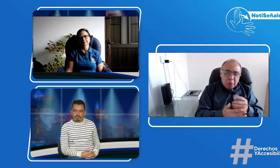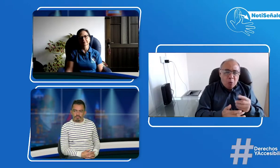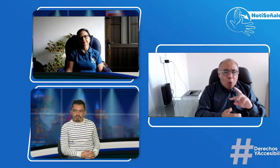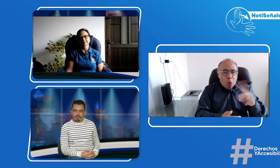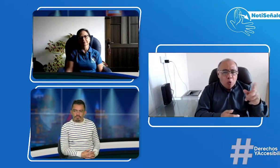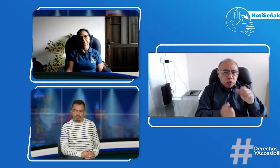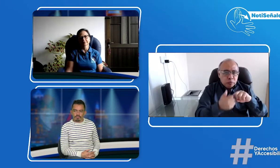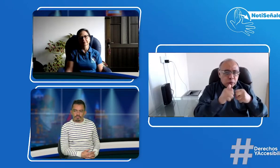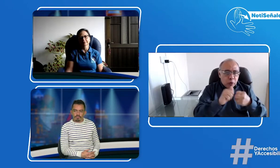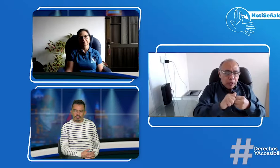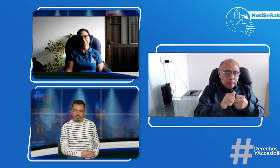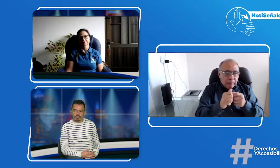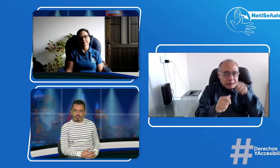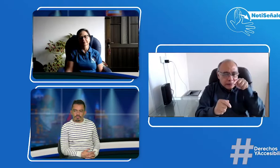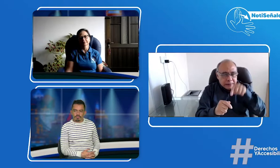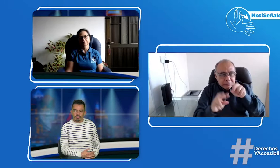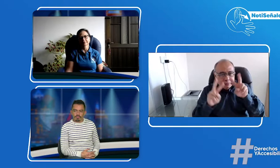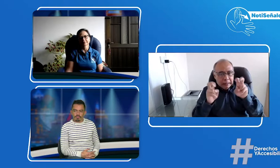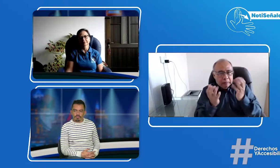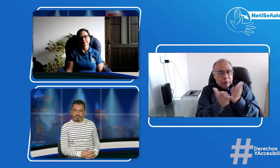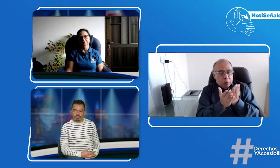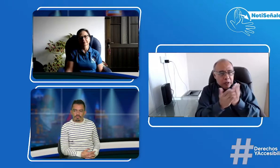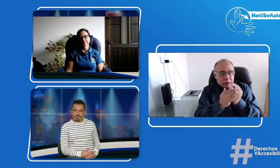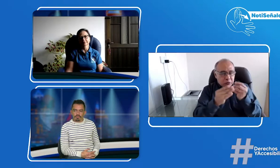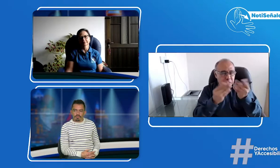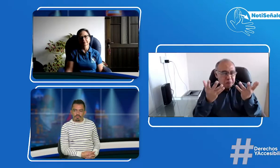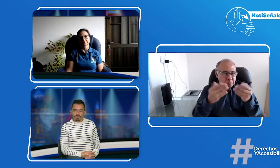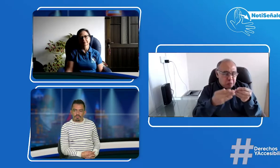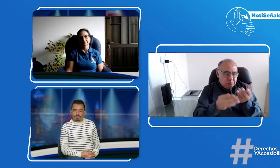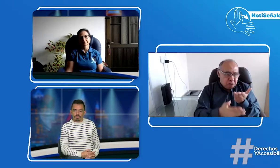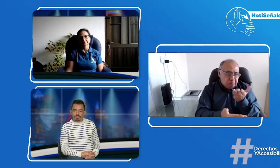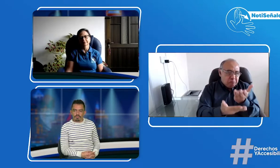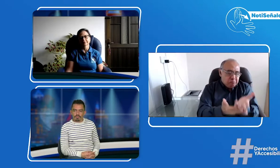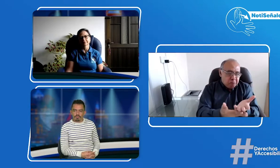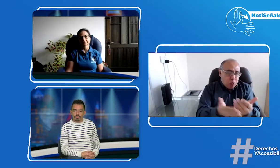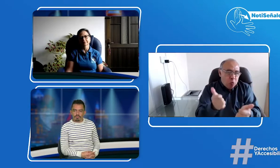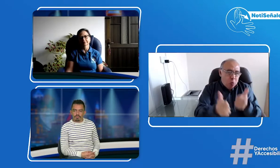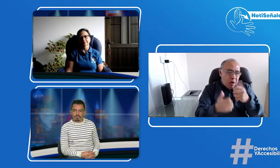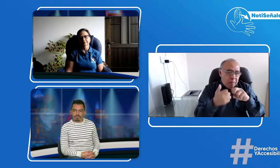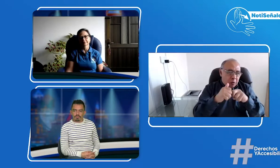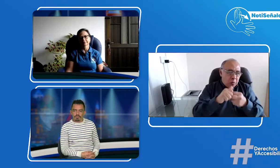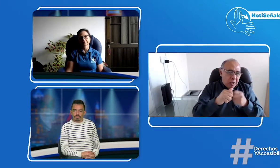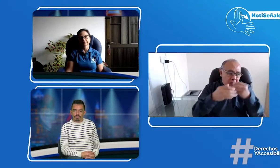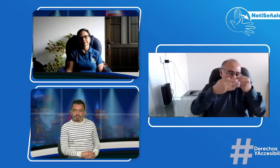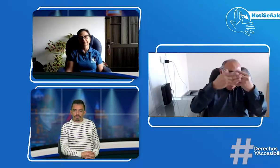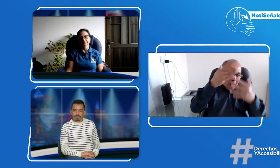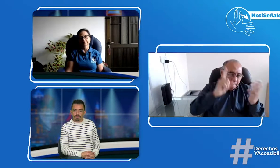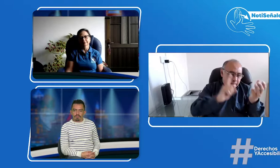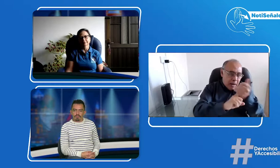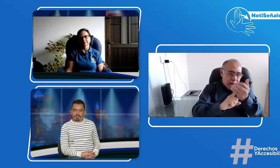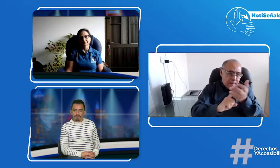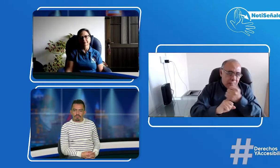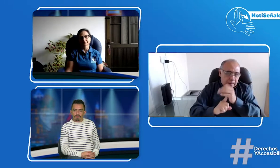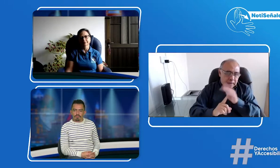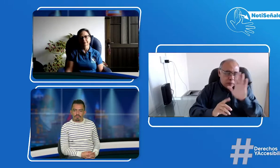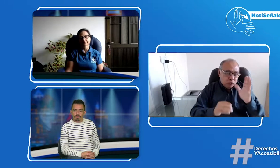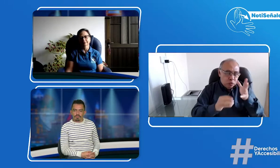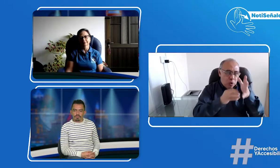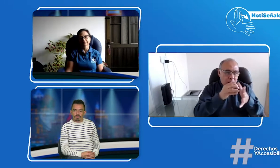para que nos dé sus palabras, qué piensa, también qué otros problemas estamos encontrando también en el tema de la educación,